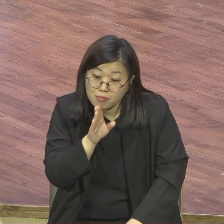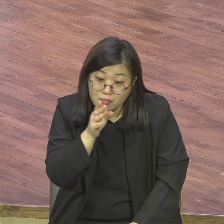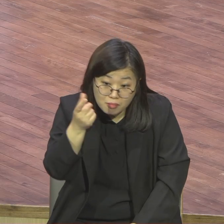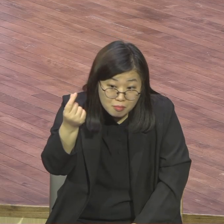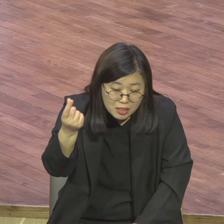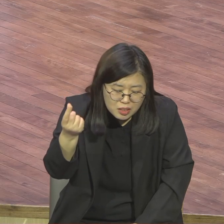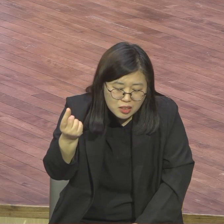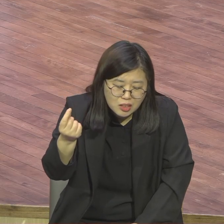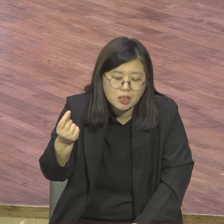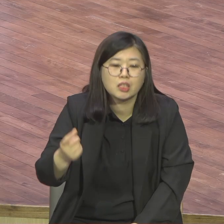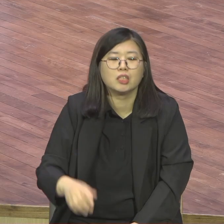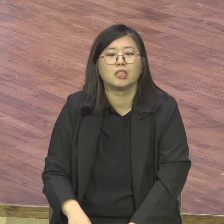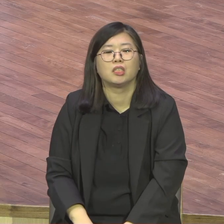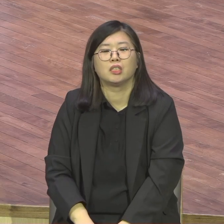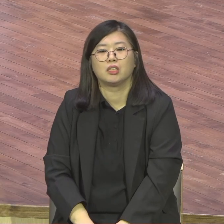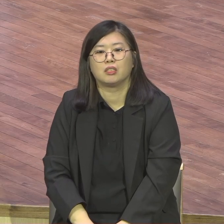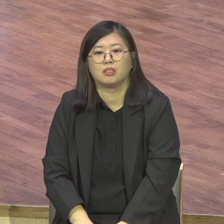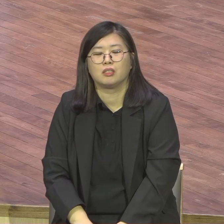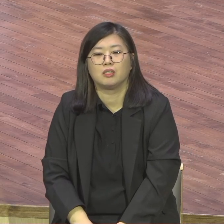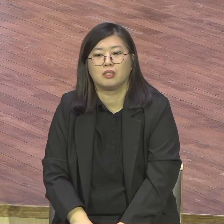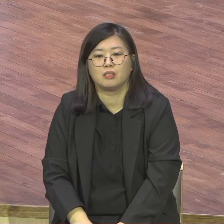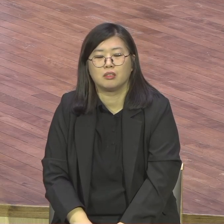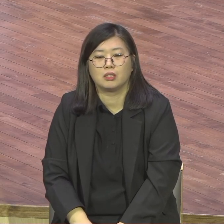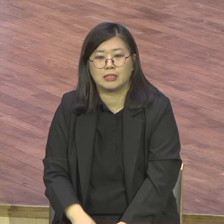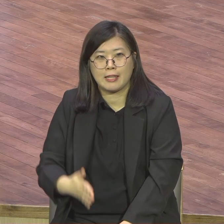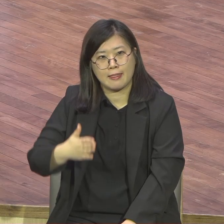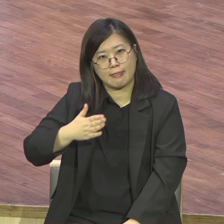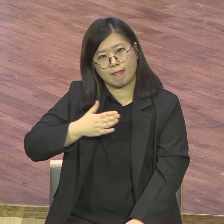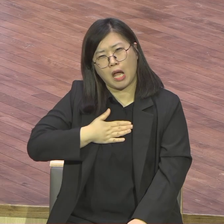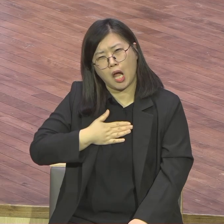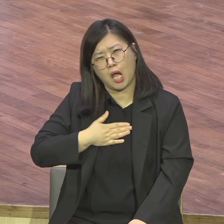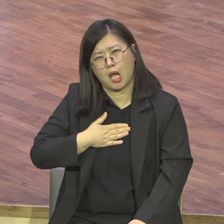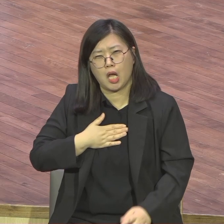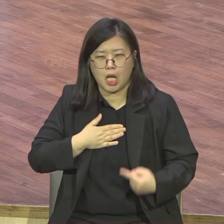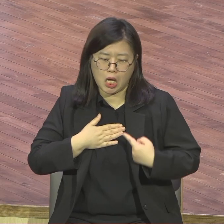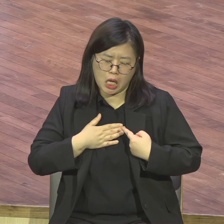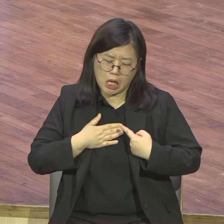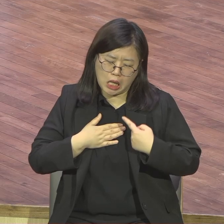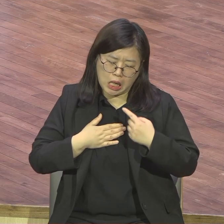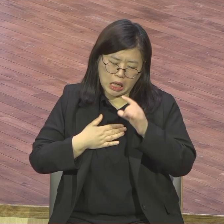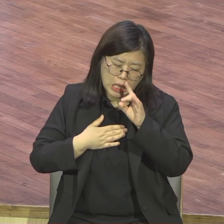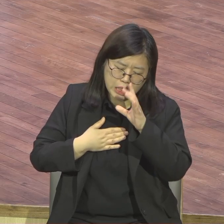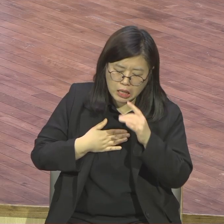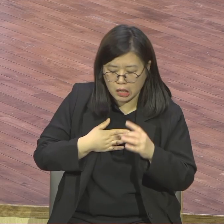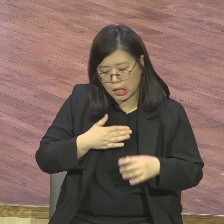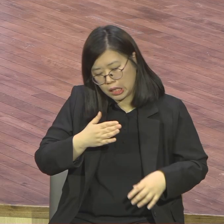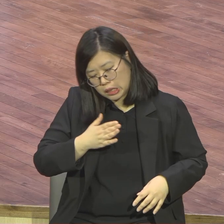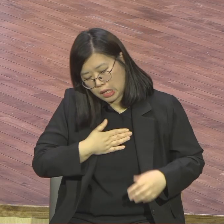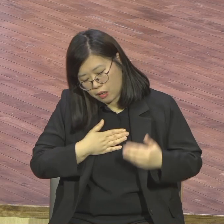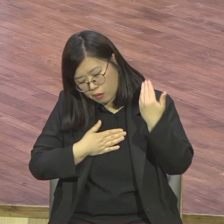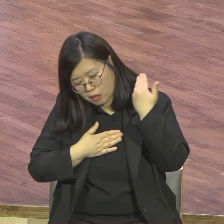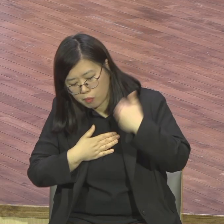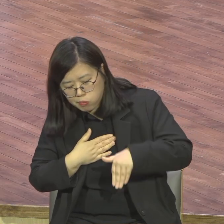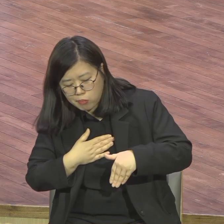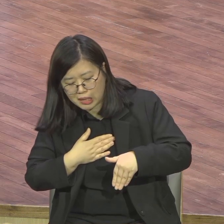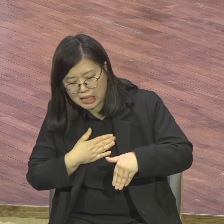나라고 하는 나라고 하는 자만에 빠지지 마시고 내려놓으시고 하나님께서 주시는